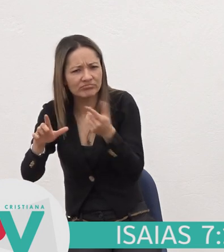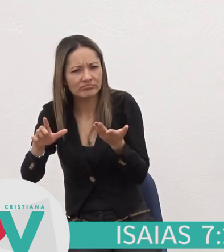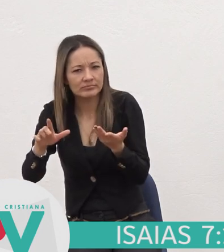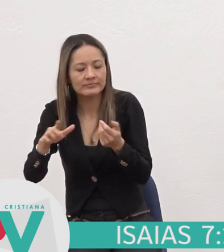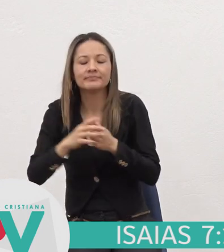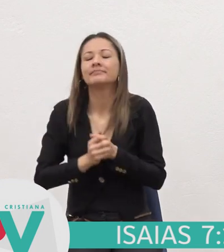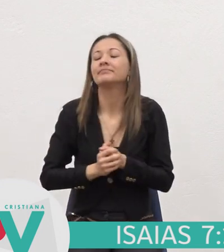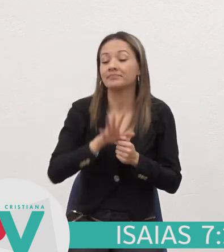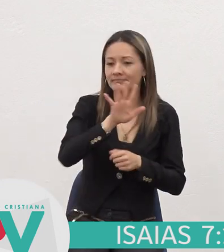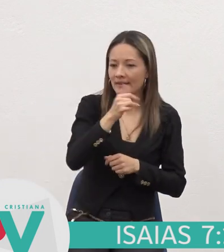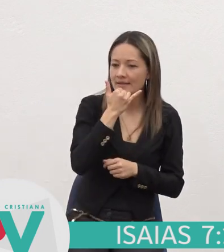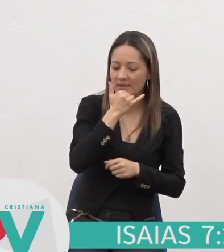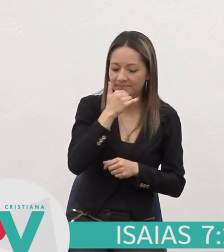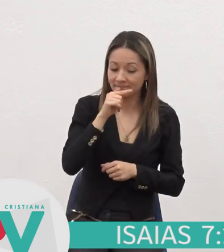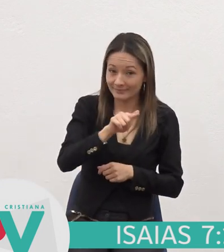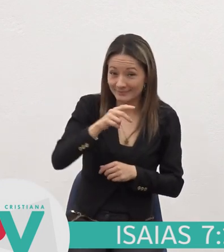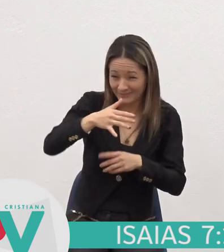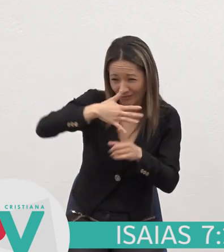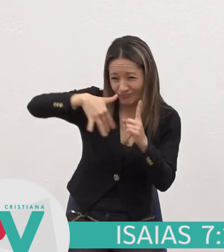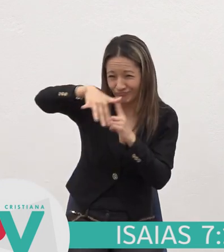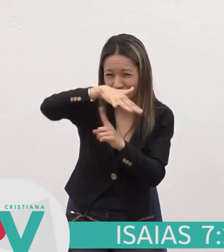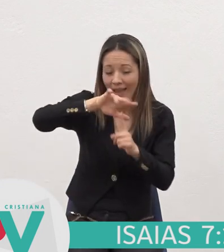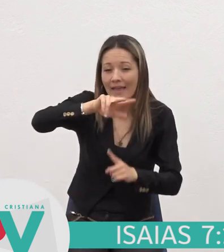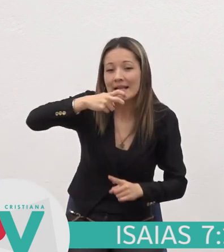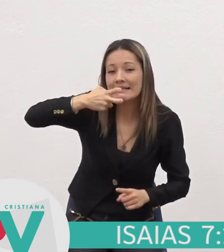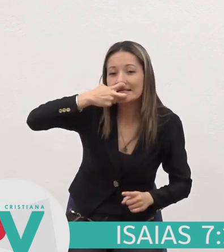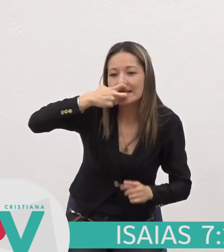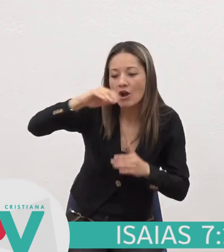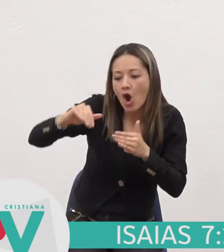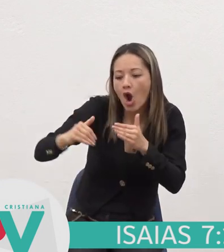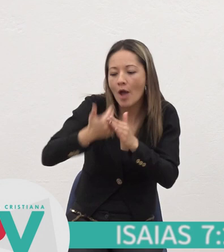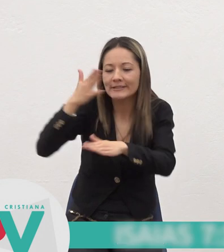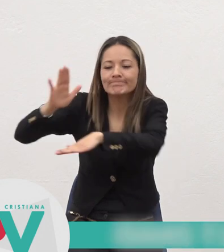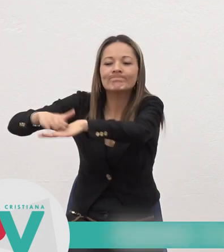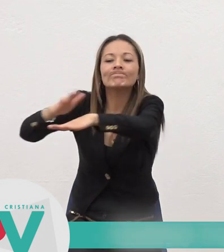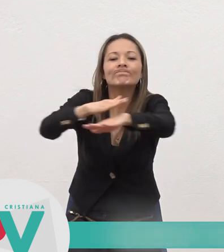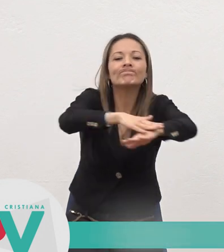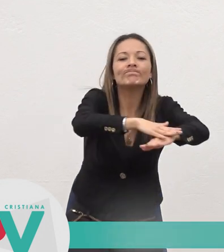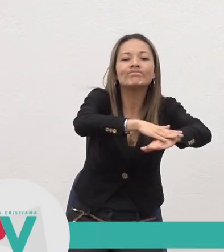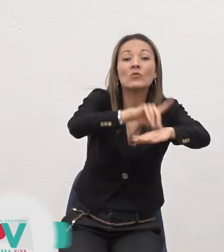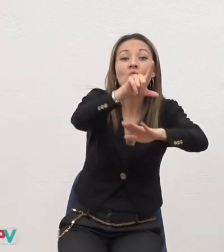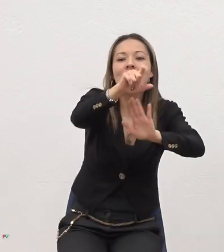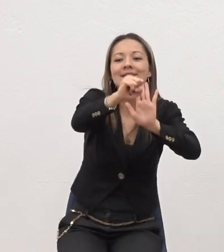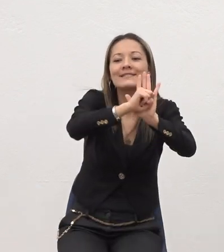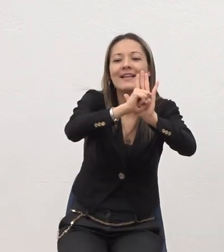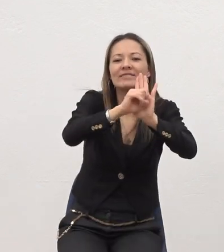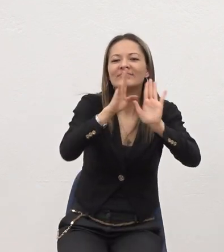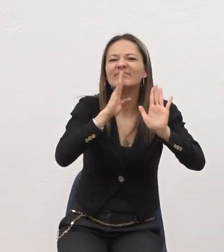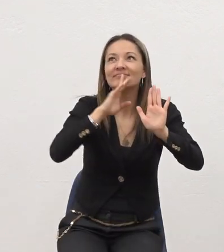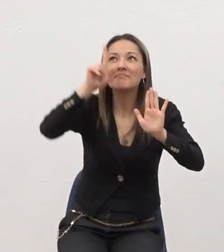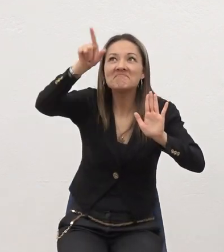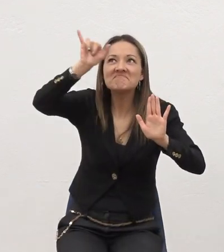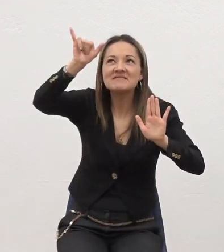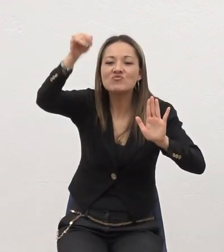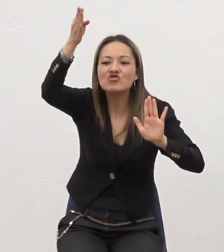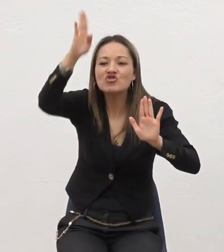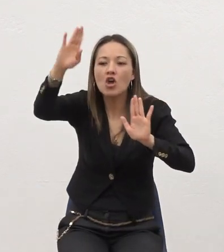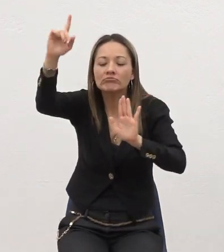Isaías Nos está Empieza Diciendo Que quien Va a venir Quien Va a dar Una señal El mismo Señor Nos está Dando Una señal De que Que